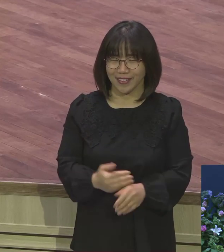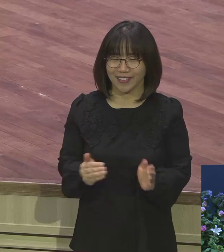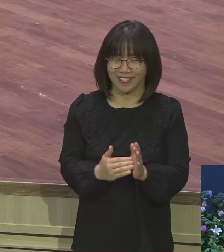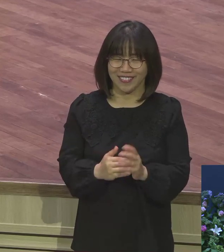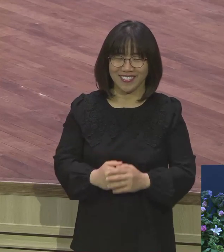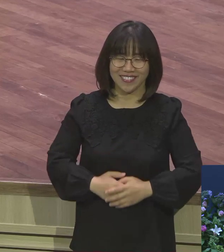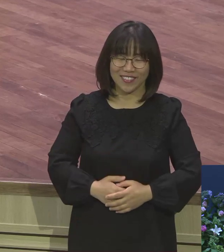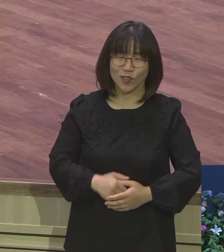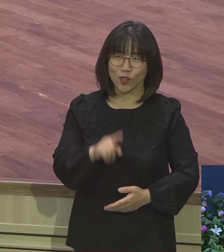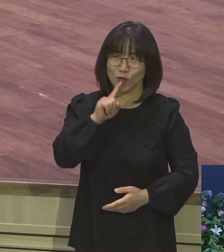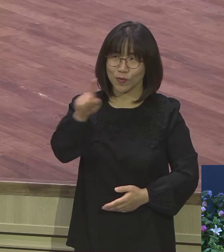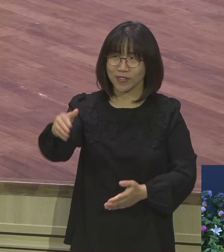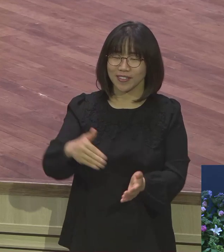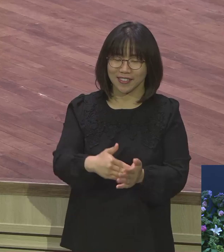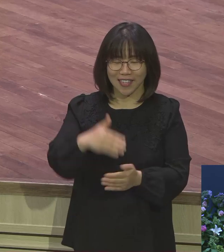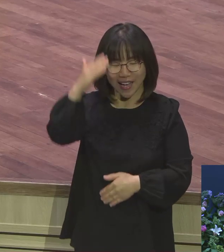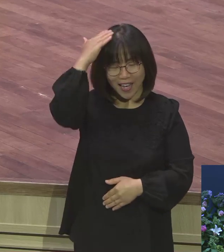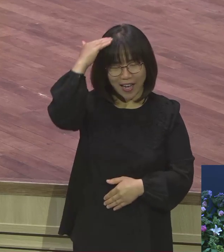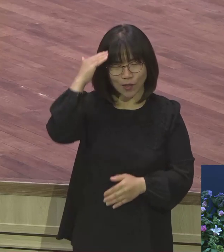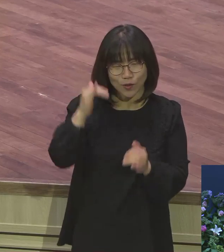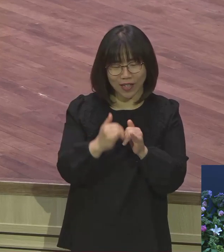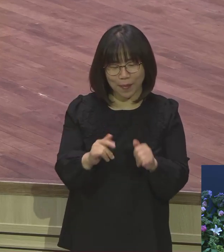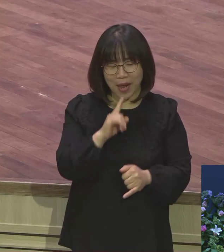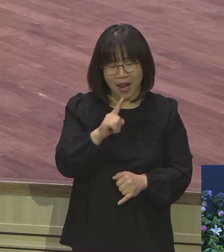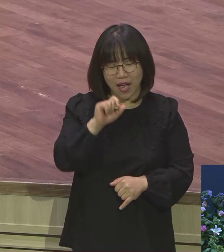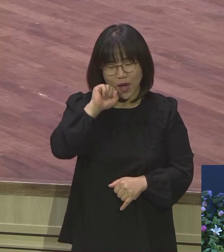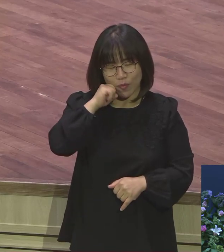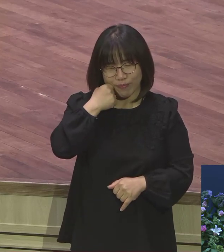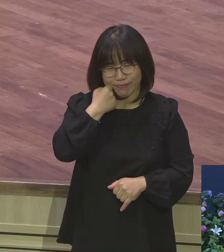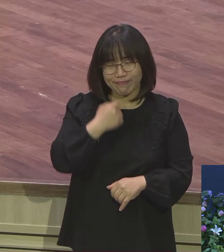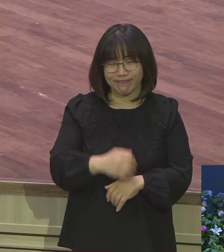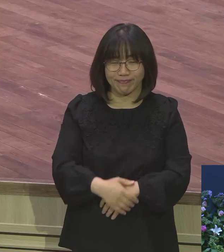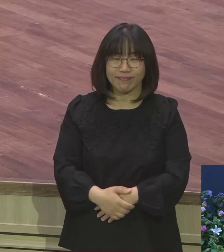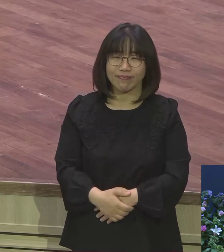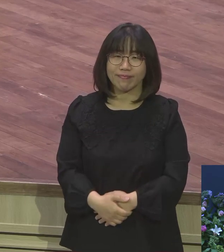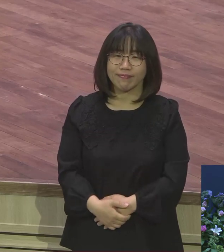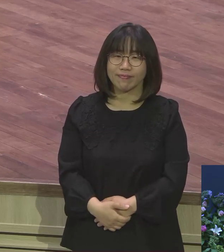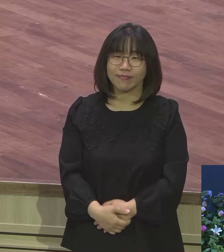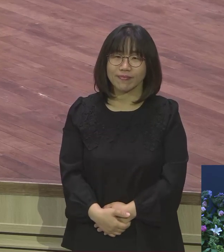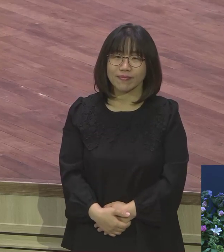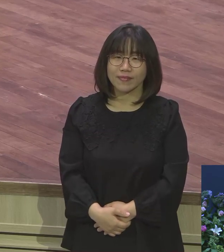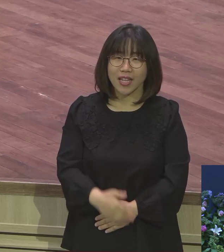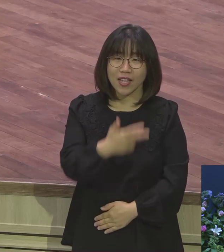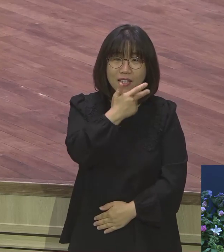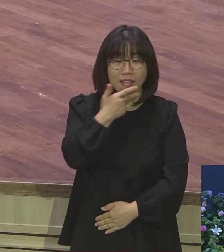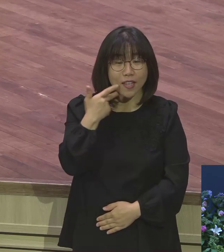그런 종류들이 많이 있죠. 그렇게 있는데. 그래서 영어를 잘